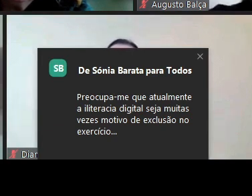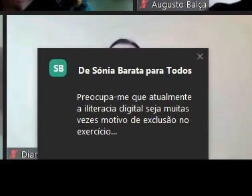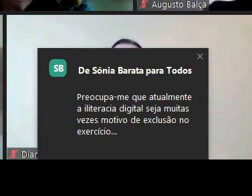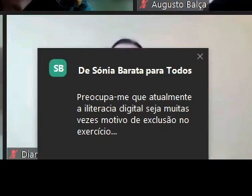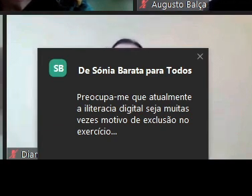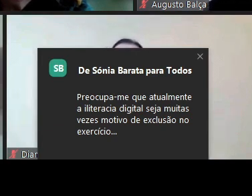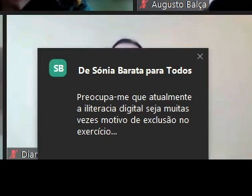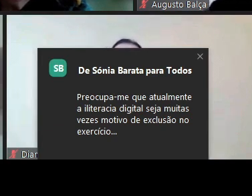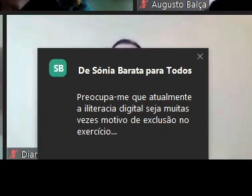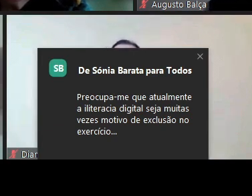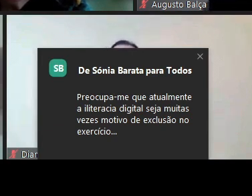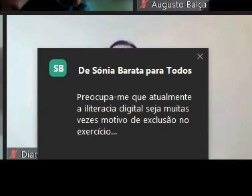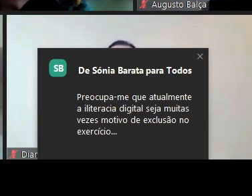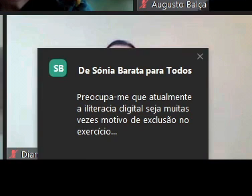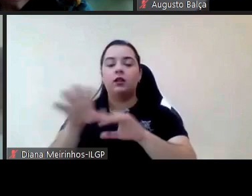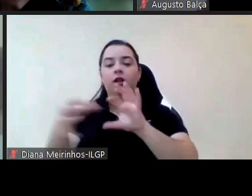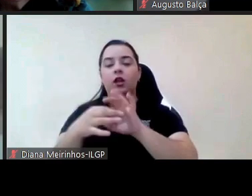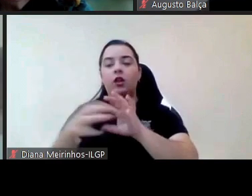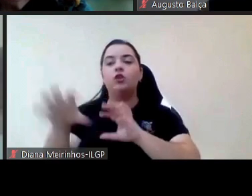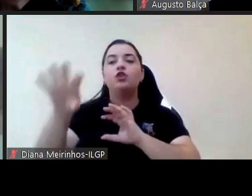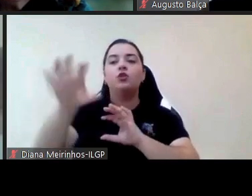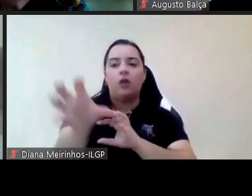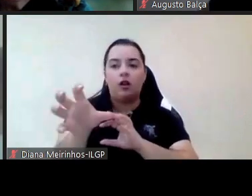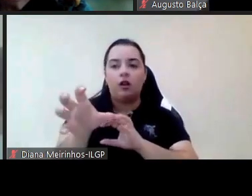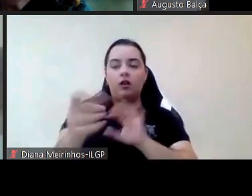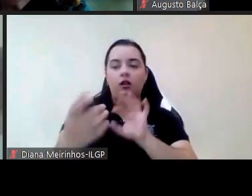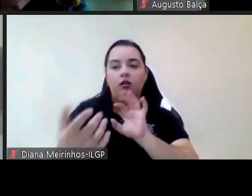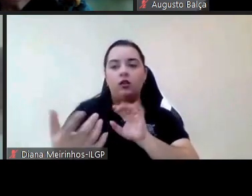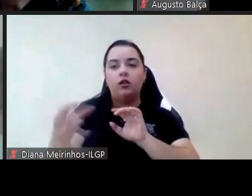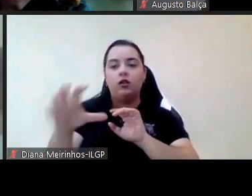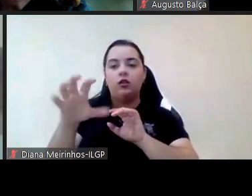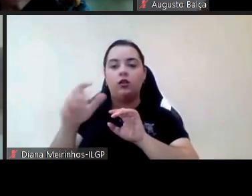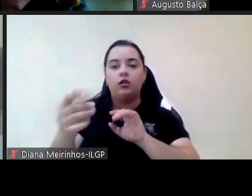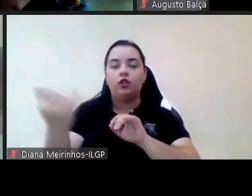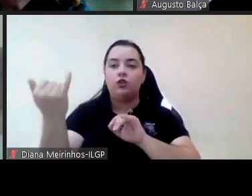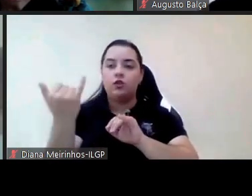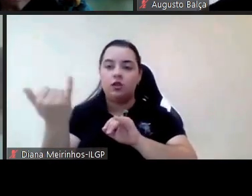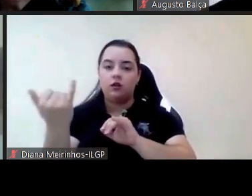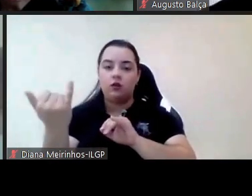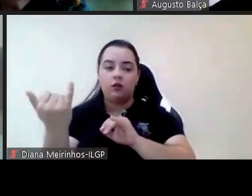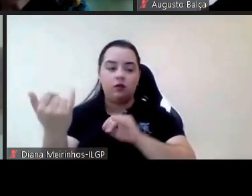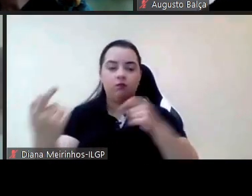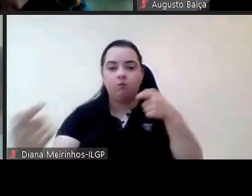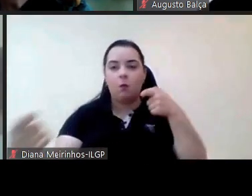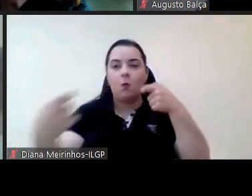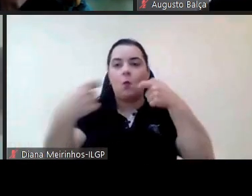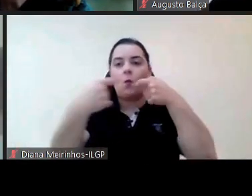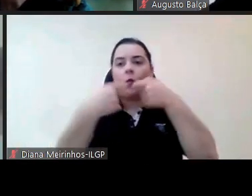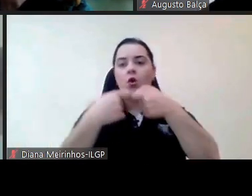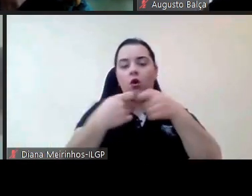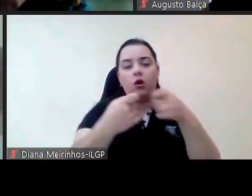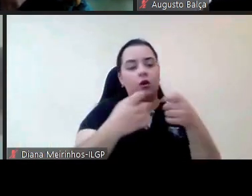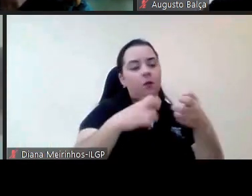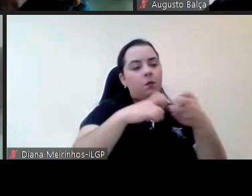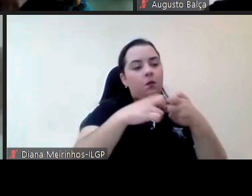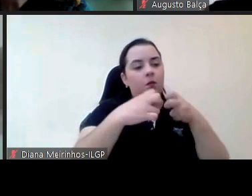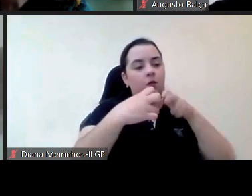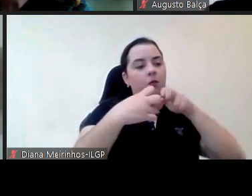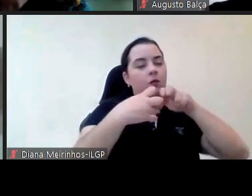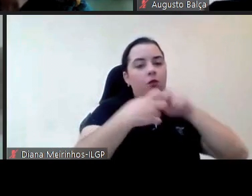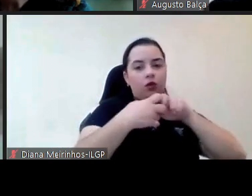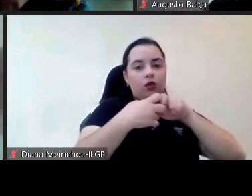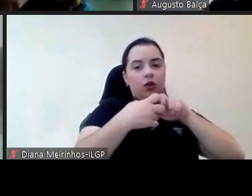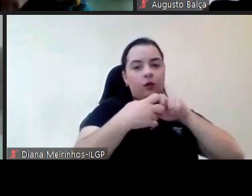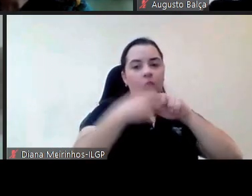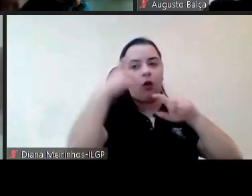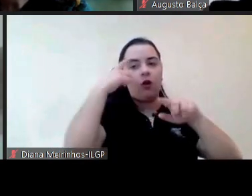no fundo fazer aqui uma ponte institucional de identificação de constrangimentos que poderiam depois melhorar o atendimento ao cidadão migrante